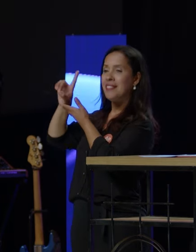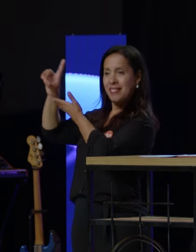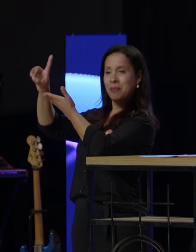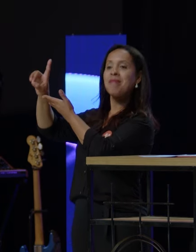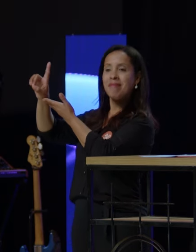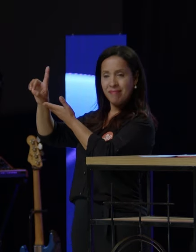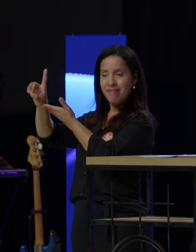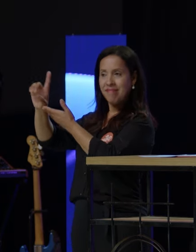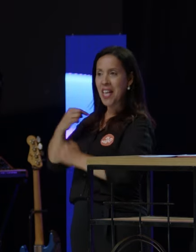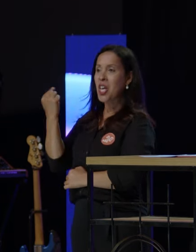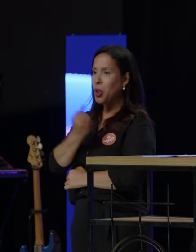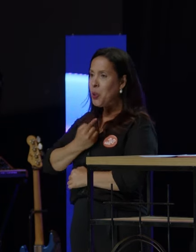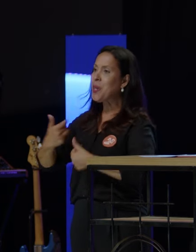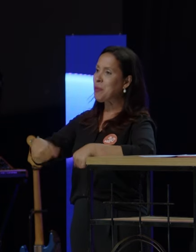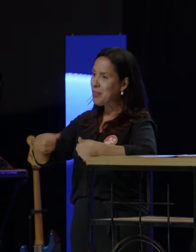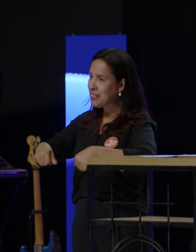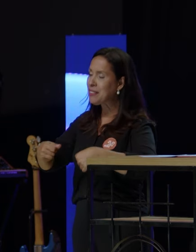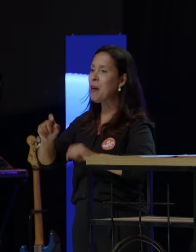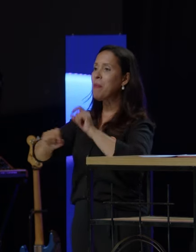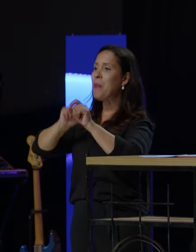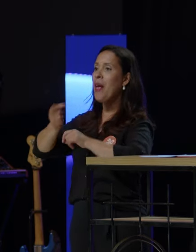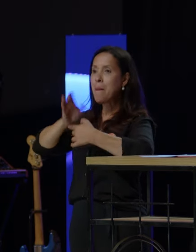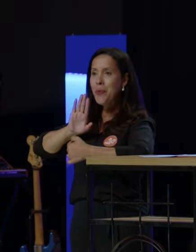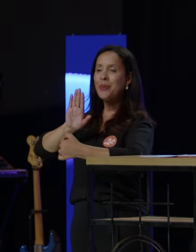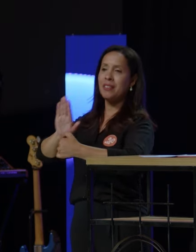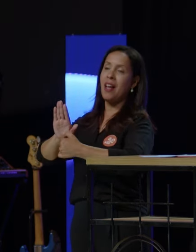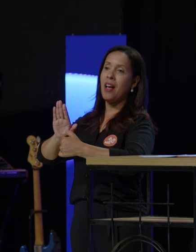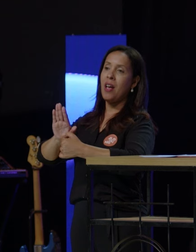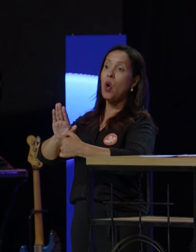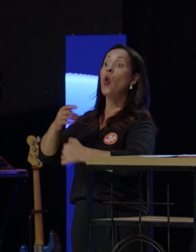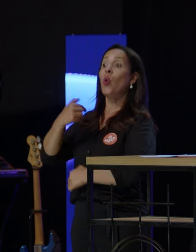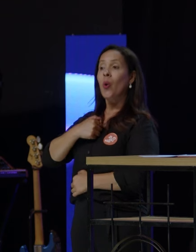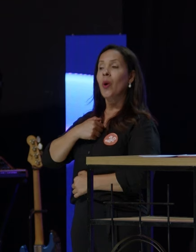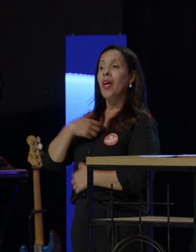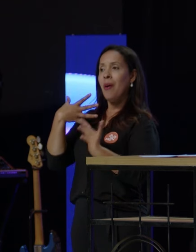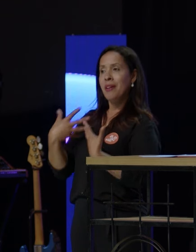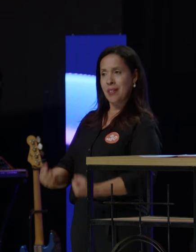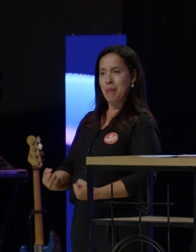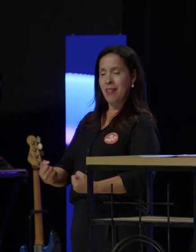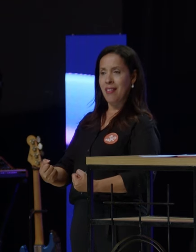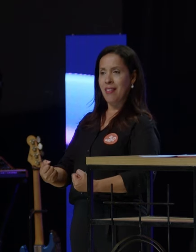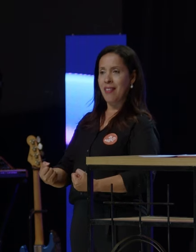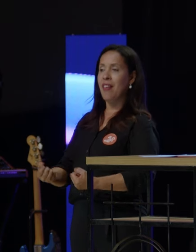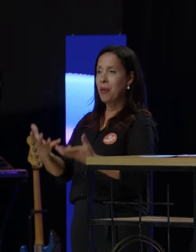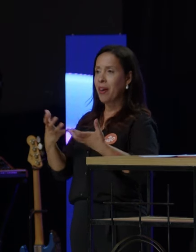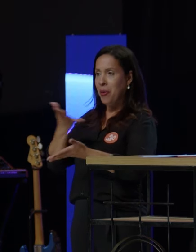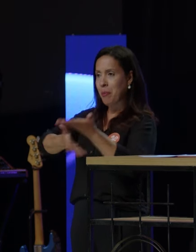essa inclusão. Nós precisamos aumentar essas pessoas que recebem aquilo que eu recebi. Então, queridos, esse é um chamado.